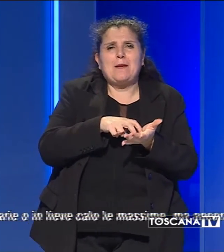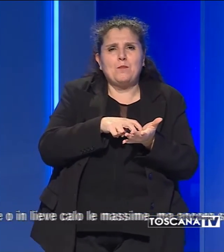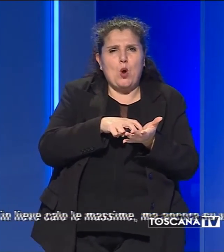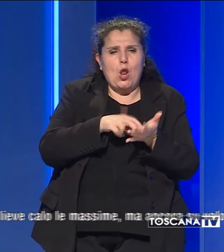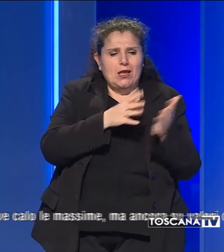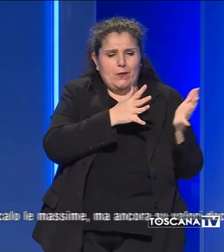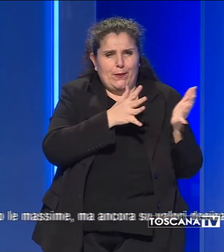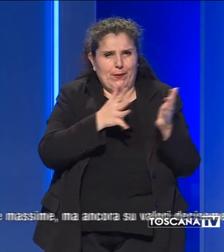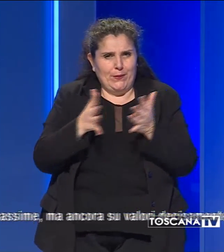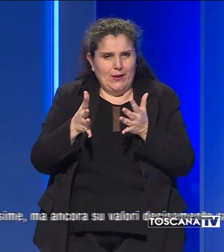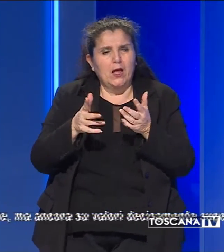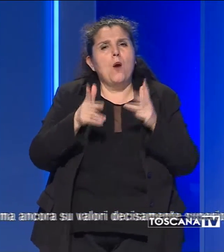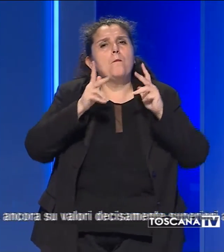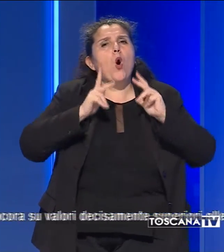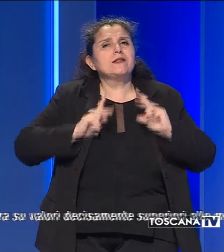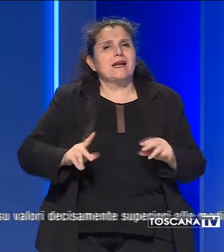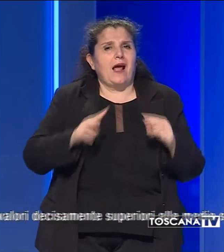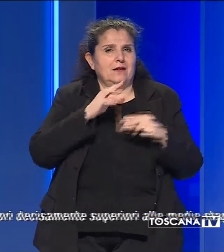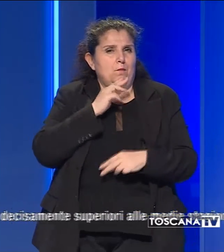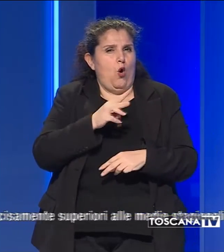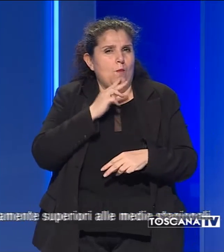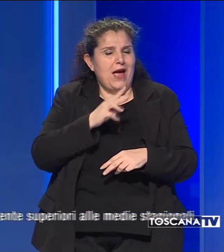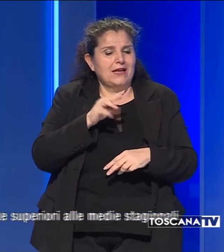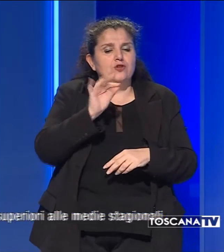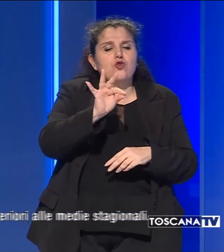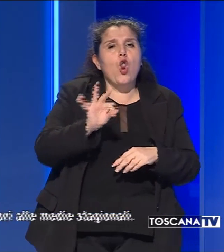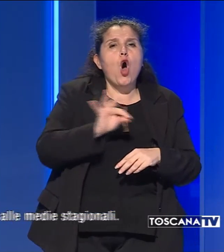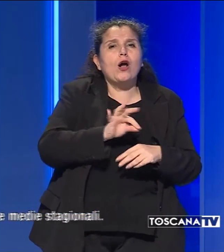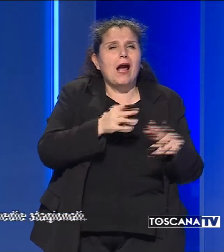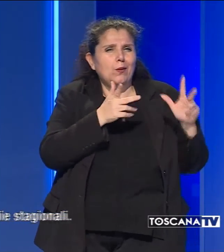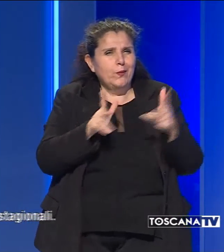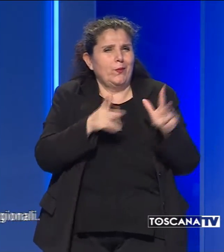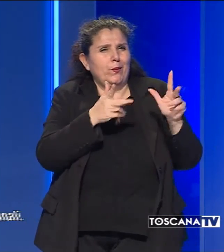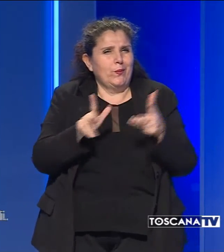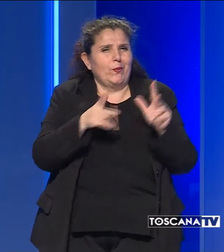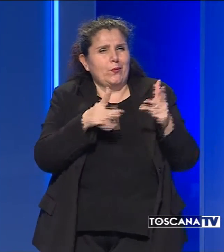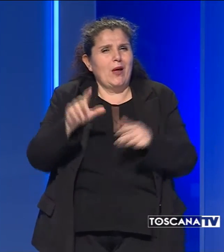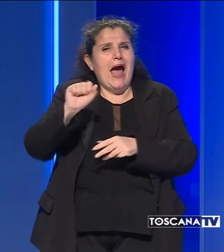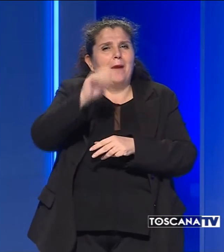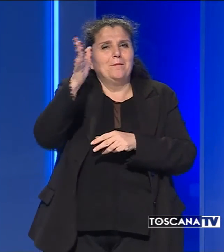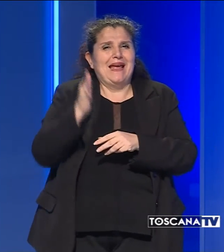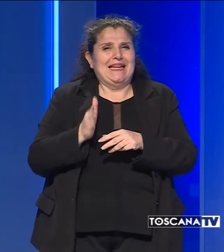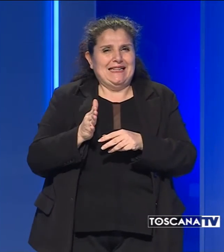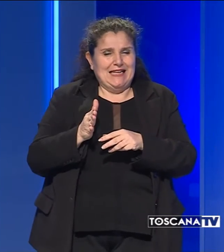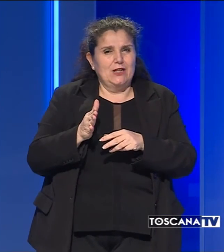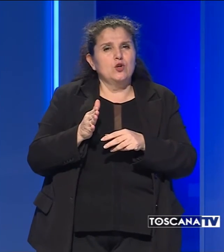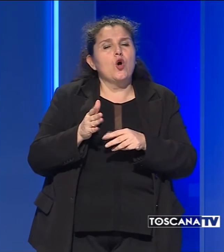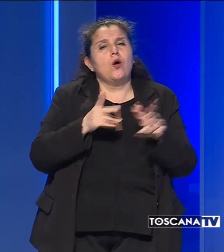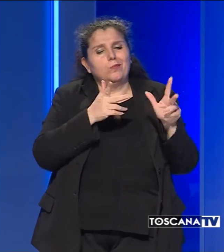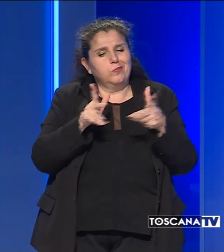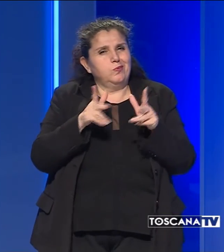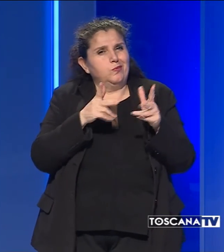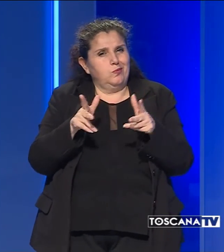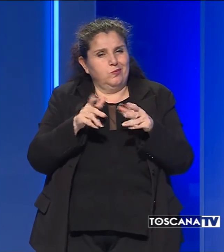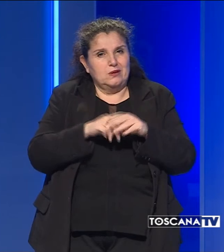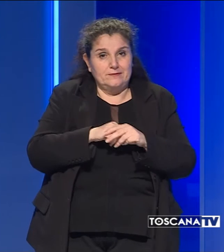occidentali, moderati nel pomeriggio con locali rinforzi sui crinali appenninici e sottovento ad